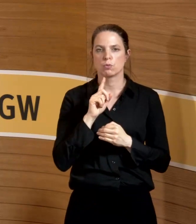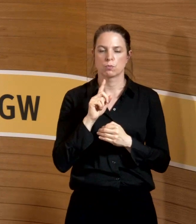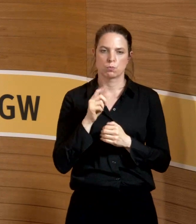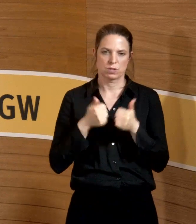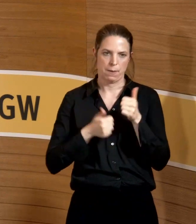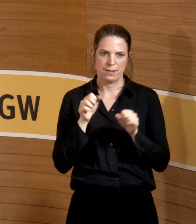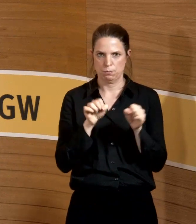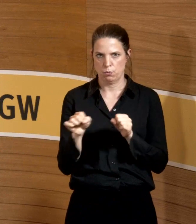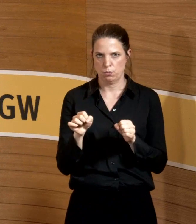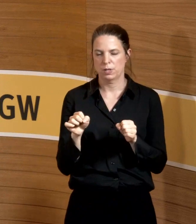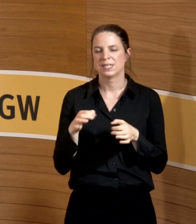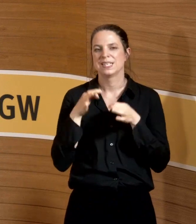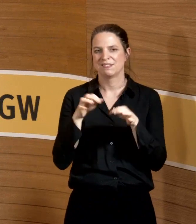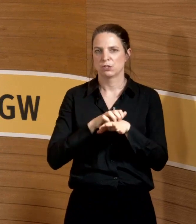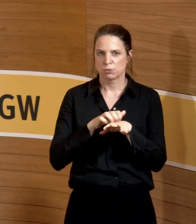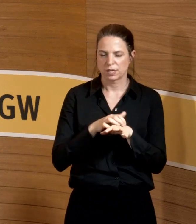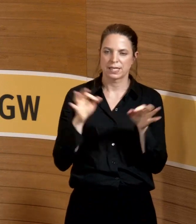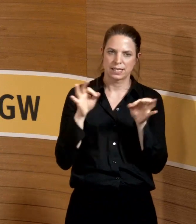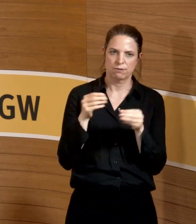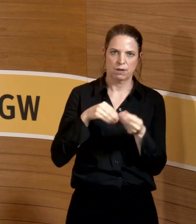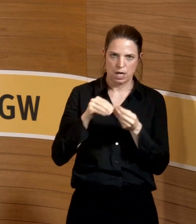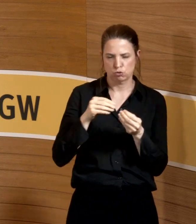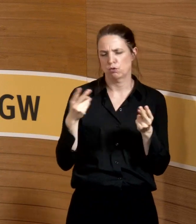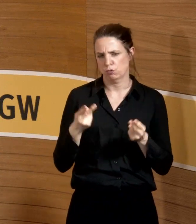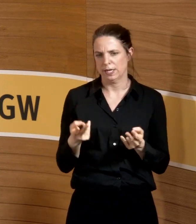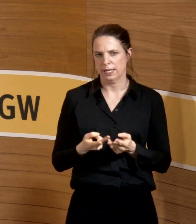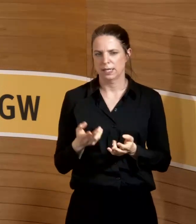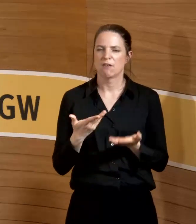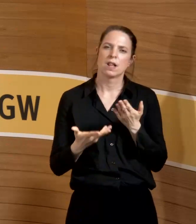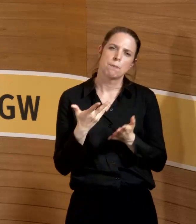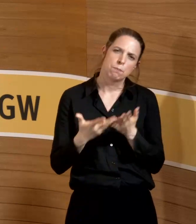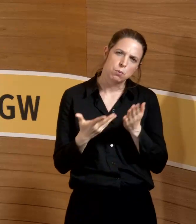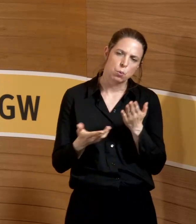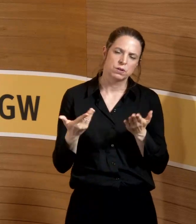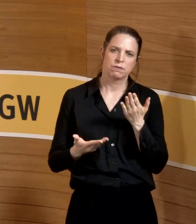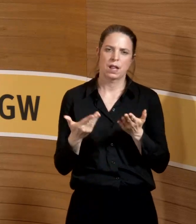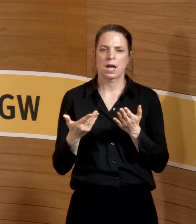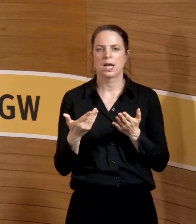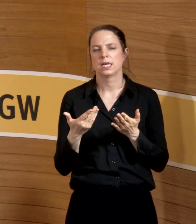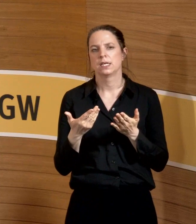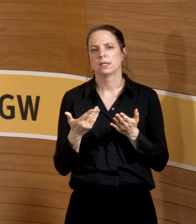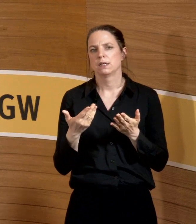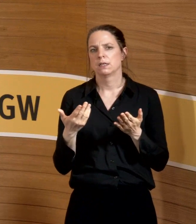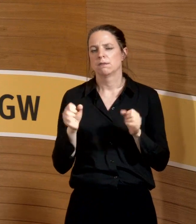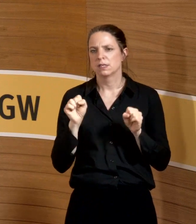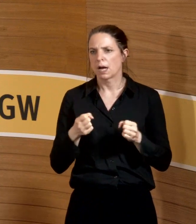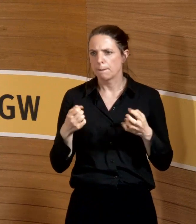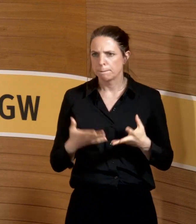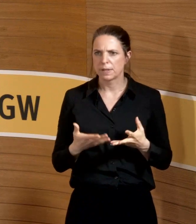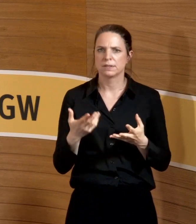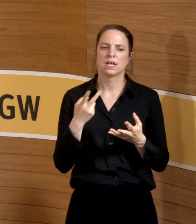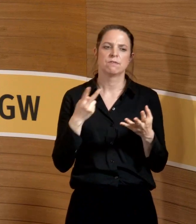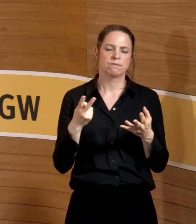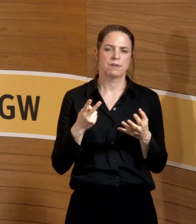Infektionserreger, Gefahrstoffe und Ähnliches. Und aufgrund vielleicht noch Blut, wenn die Blutwarze halt, was tatsächlich passieren kann, blutig